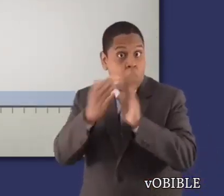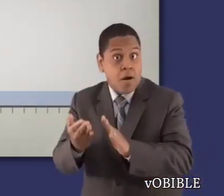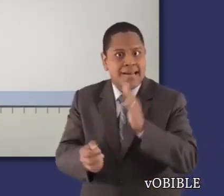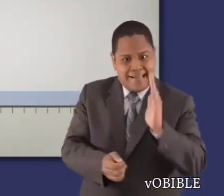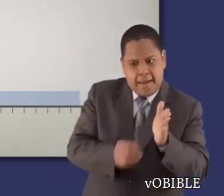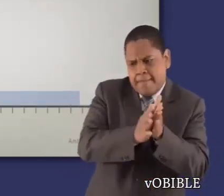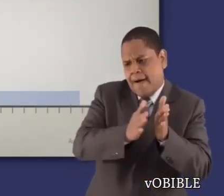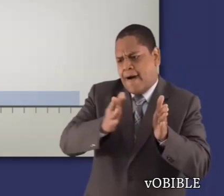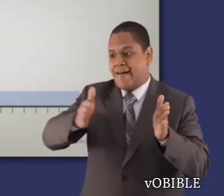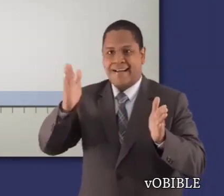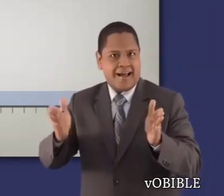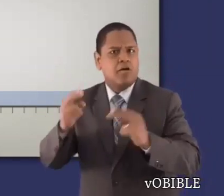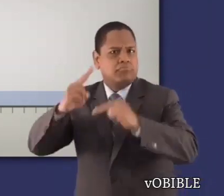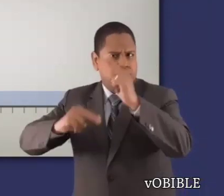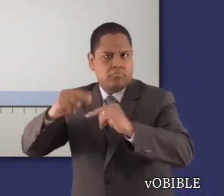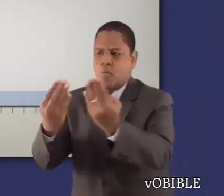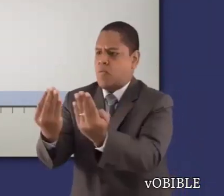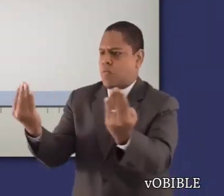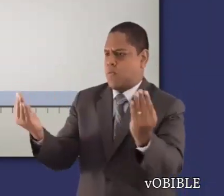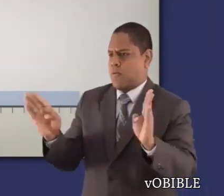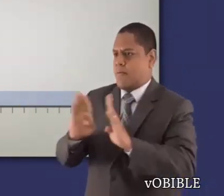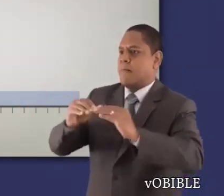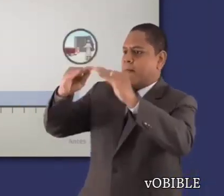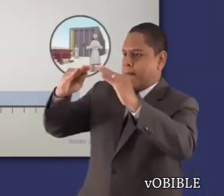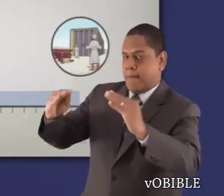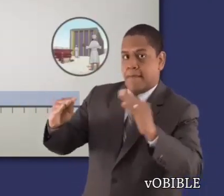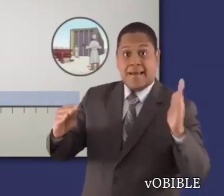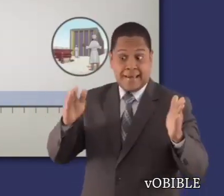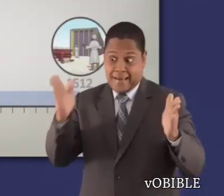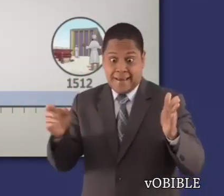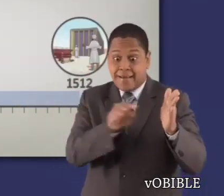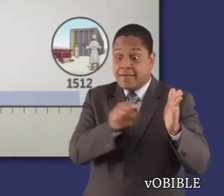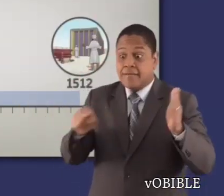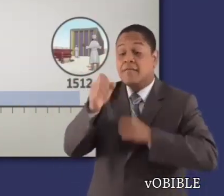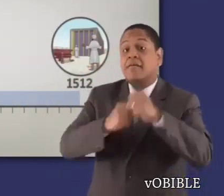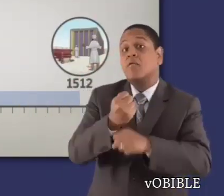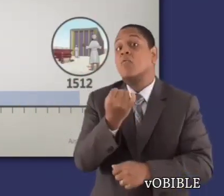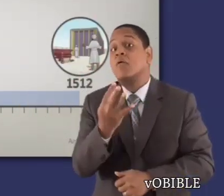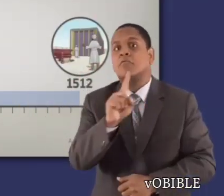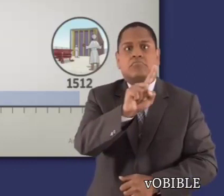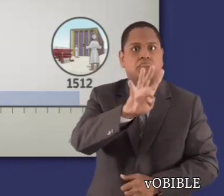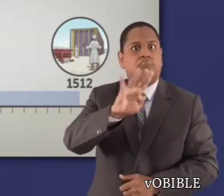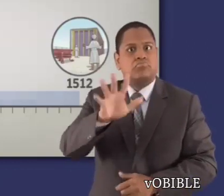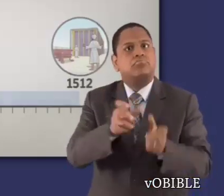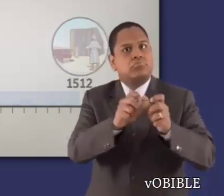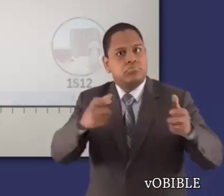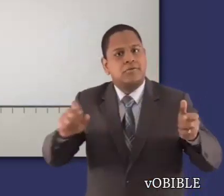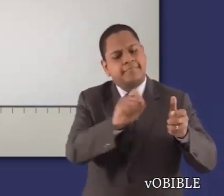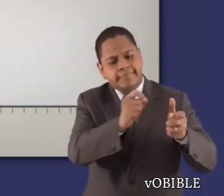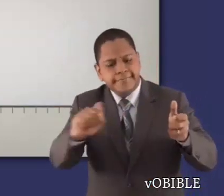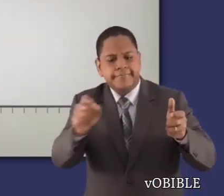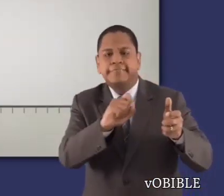1657 antes de nuestra era, hasta la construcción del tabernáculo en el 1512 antes de nuestra era.